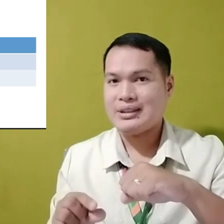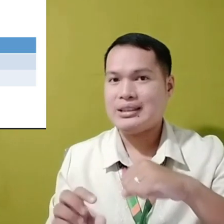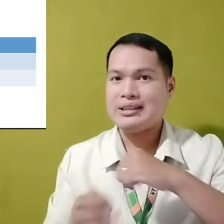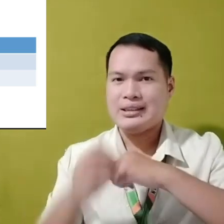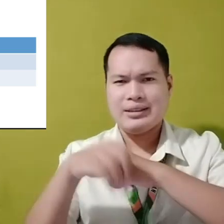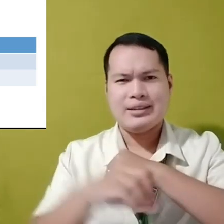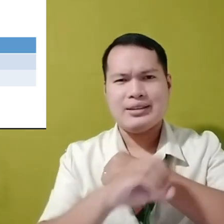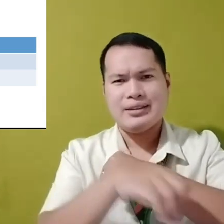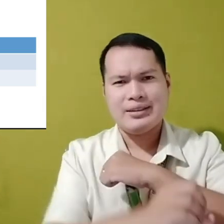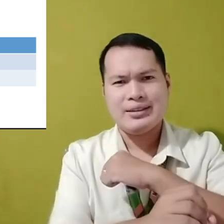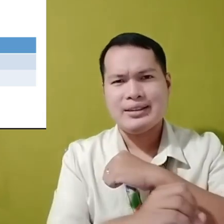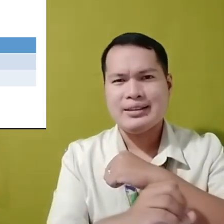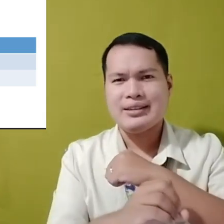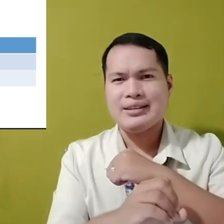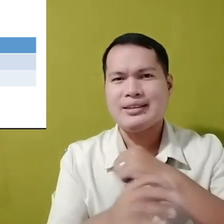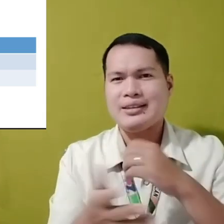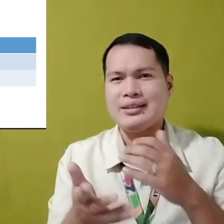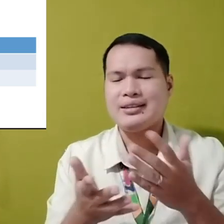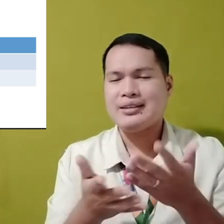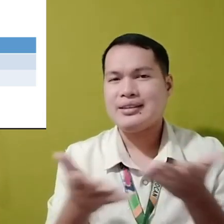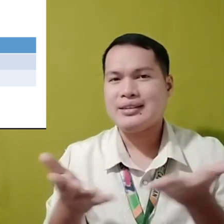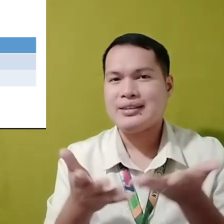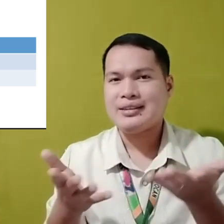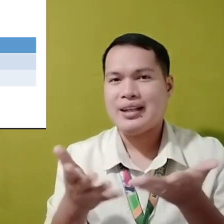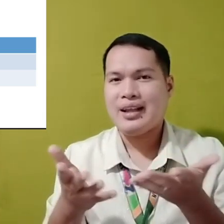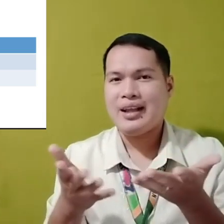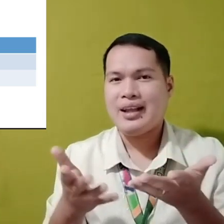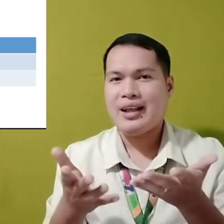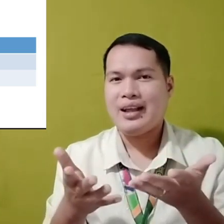Para sa Oceanic Lithosphere, saan banta ito?